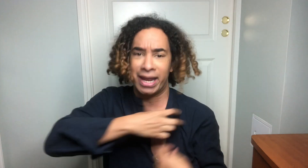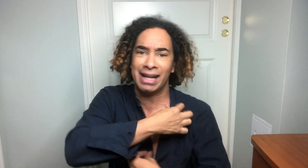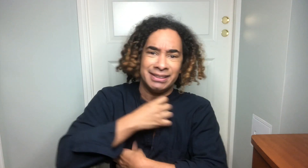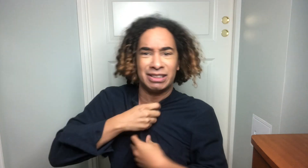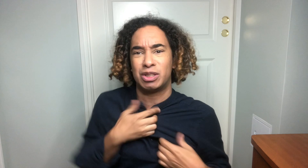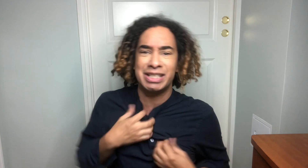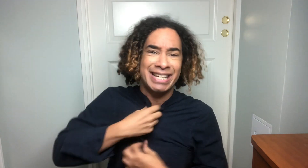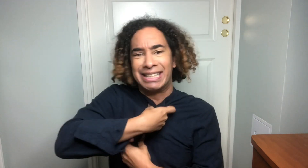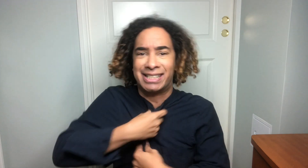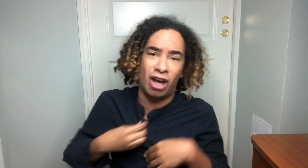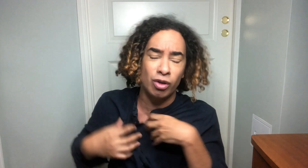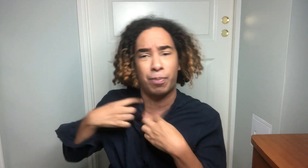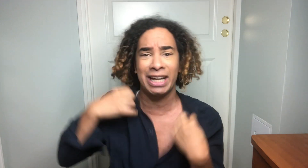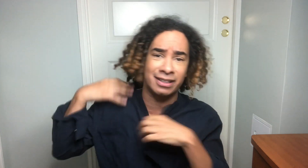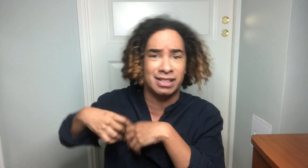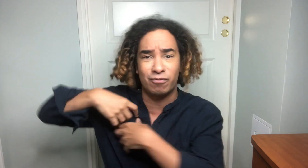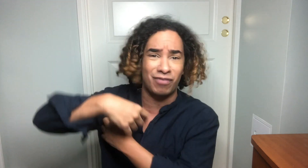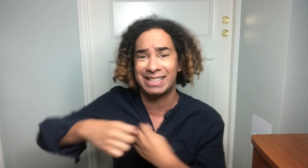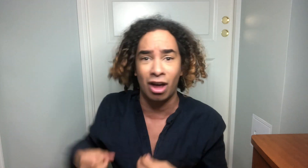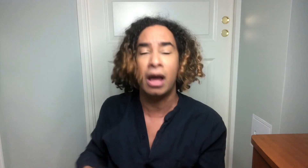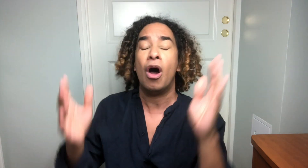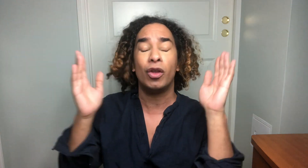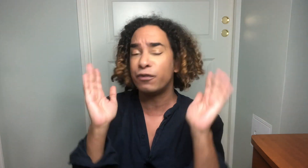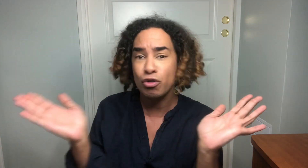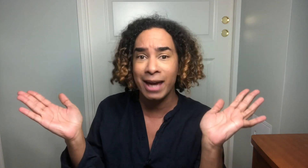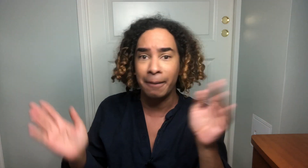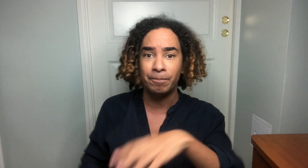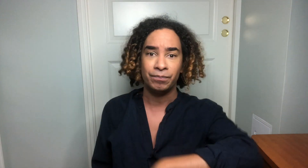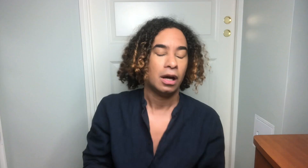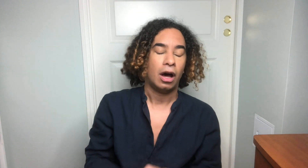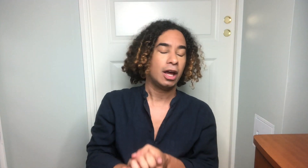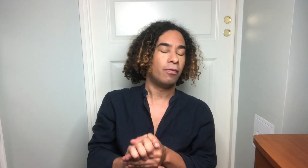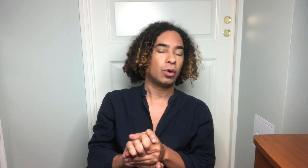gensere og palettvesta. Og det funker. Alejandro.